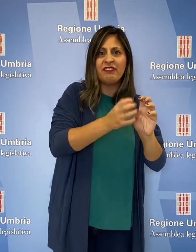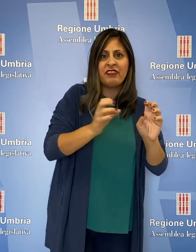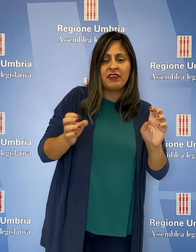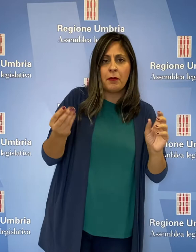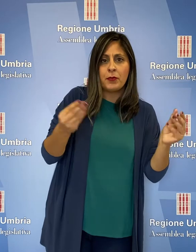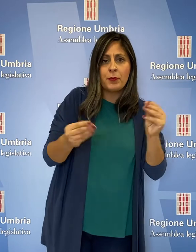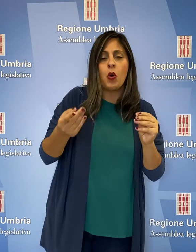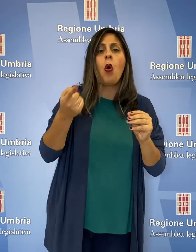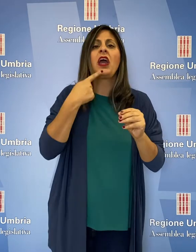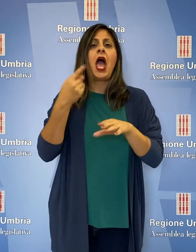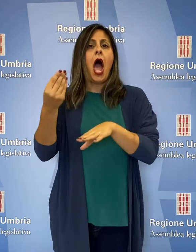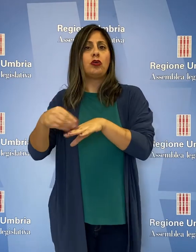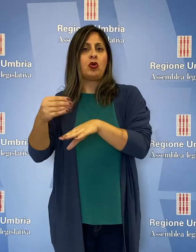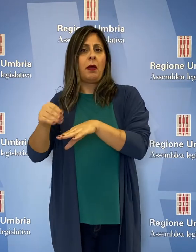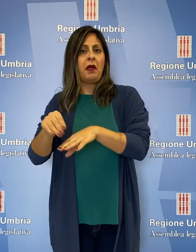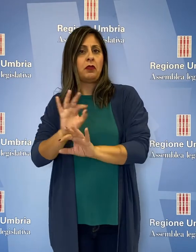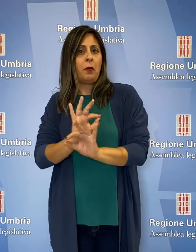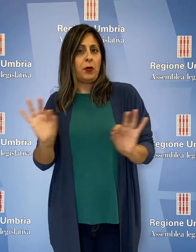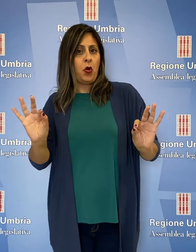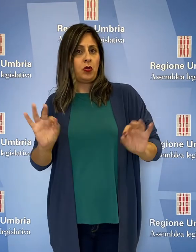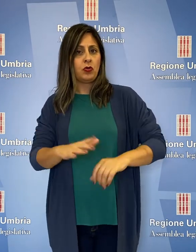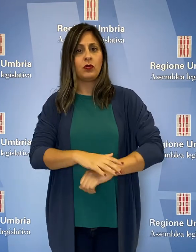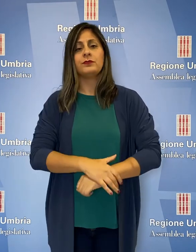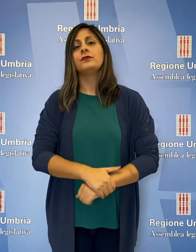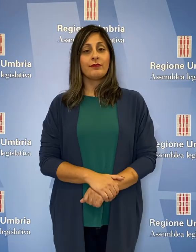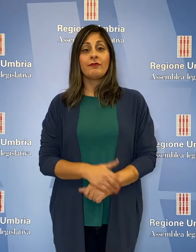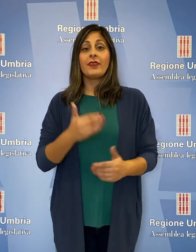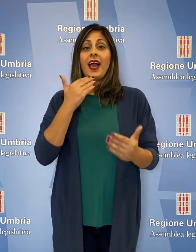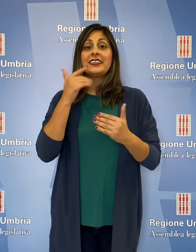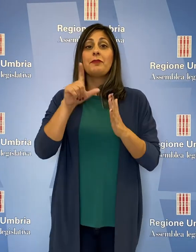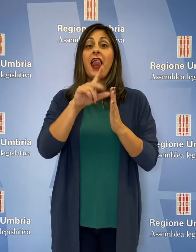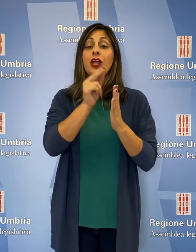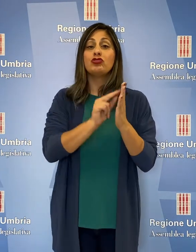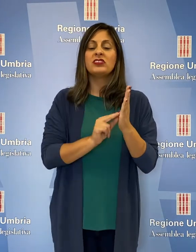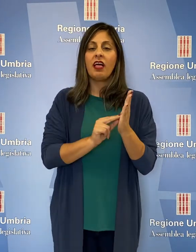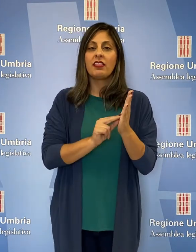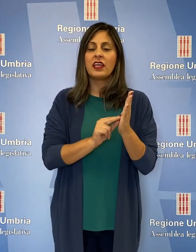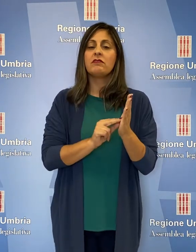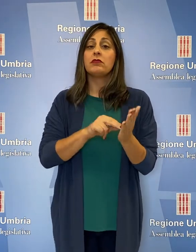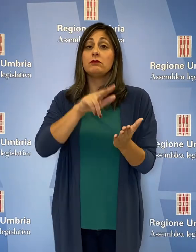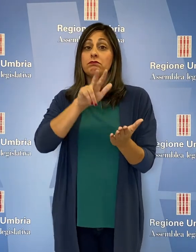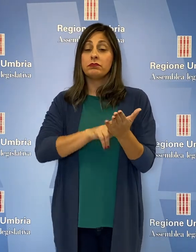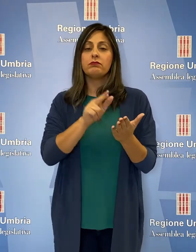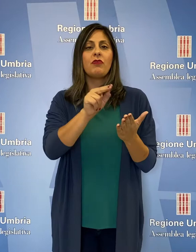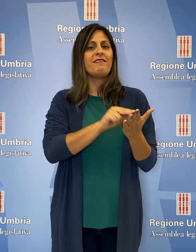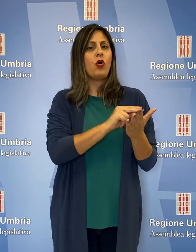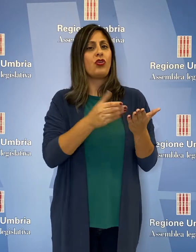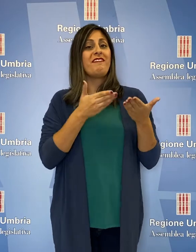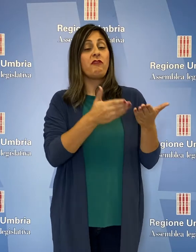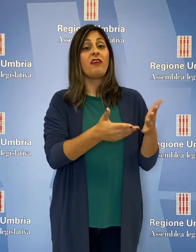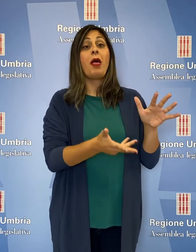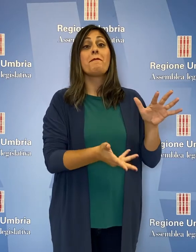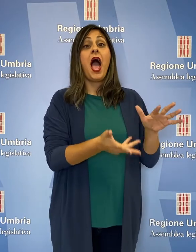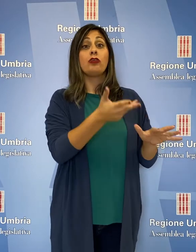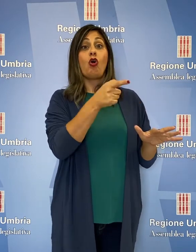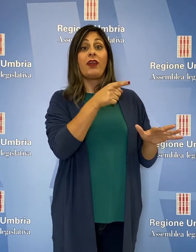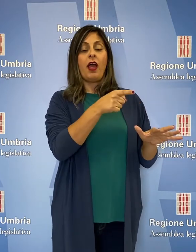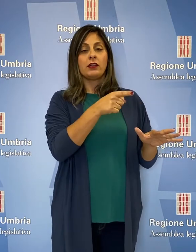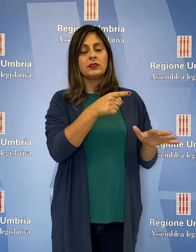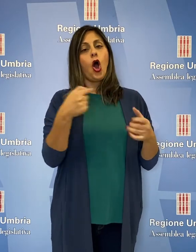competenze e quelli che devono aggiornarsi. L'Assemblea legislativa ha approvato, con i voti favorevoli della maggioranza